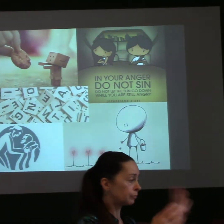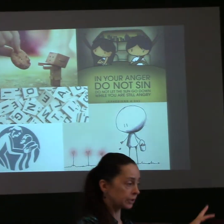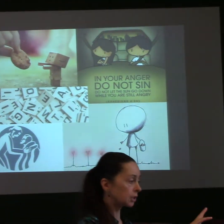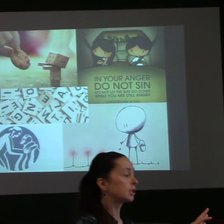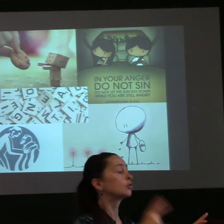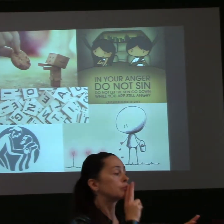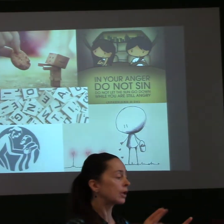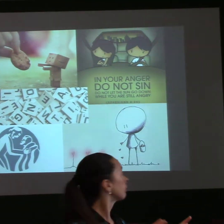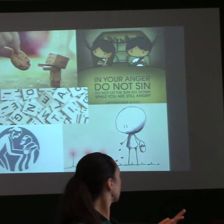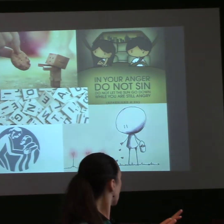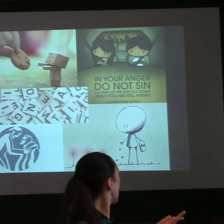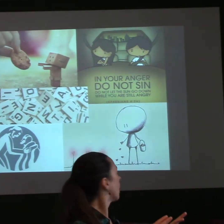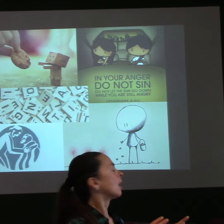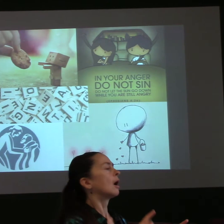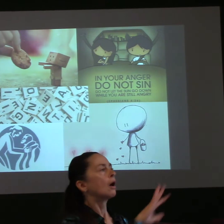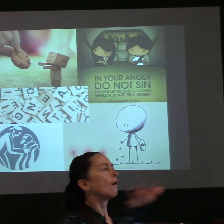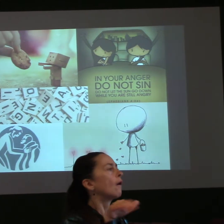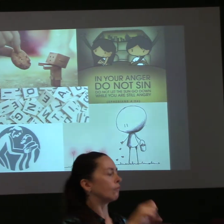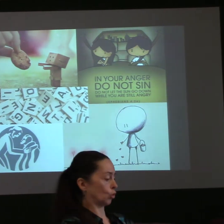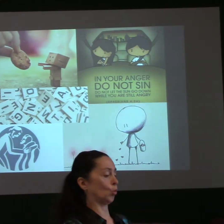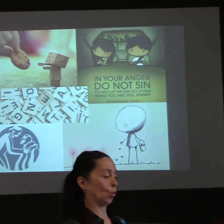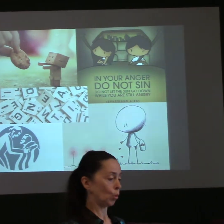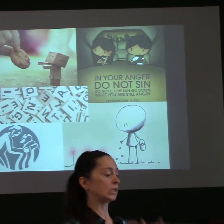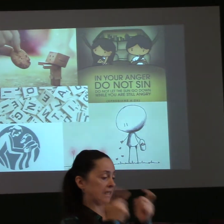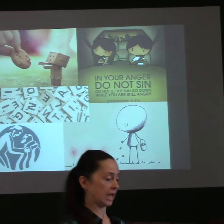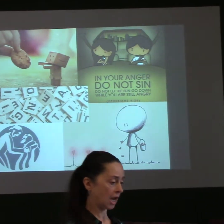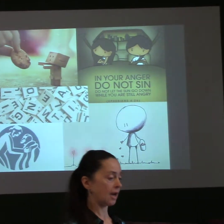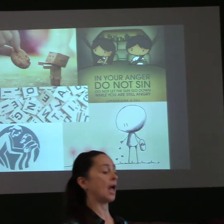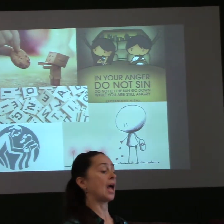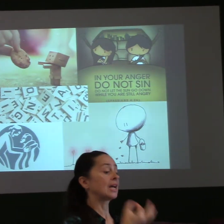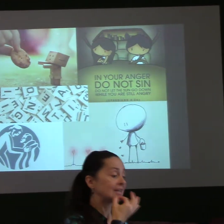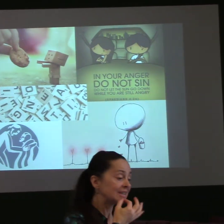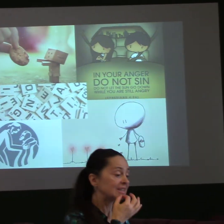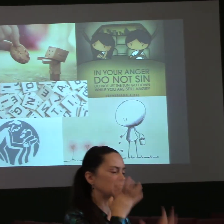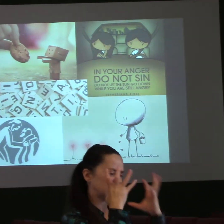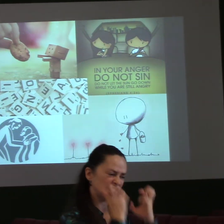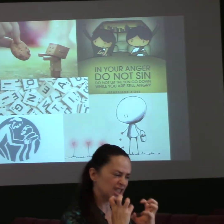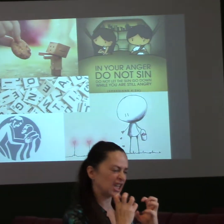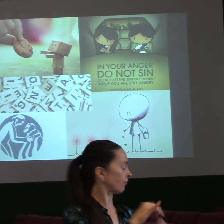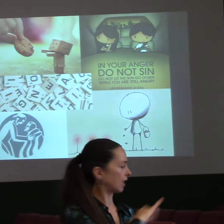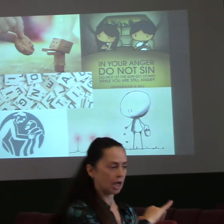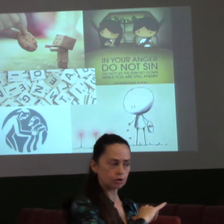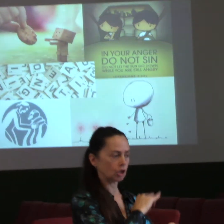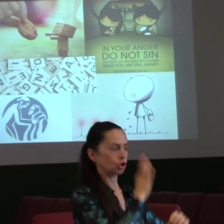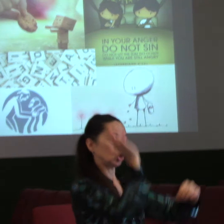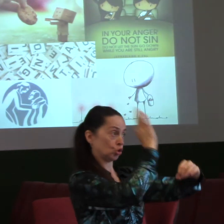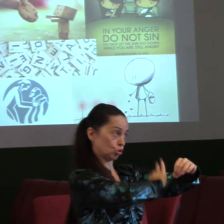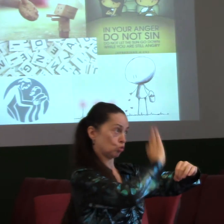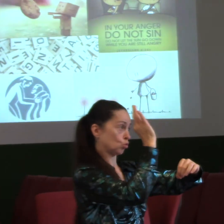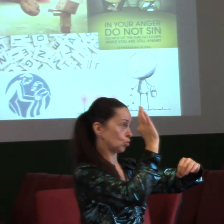údy tého štěla. Hněváteli se nehřešte. Nenechte nad svým hněvem zapadnout slunce a nedopřávejte místa ďáblu.